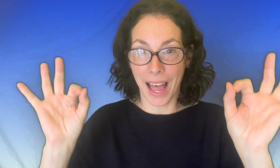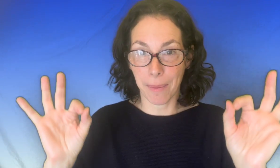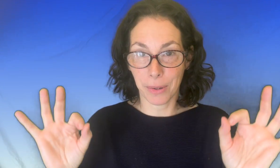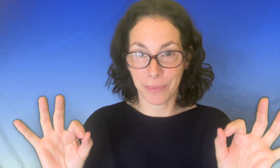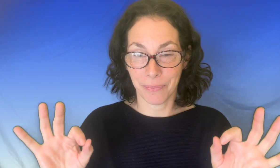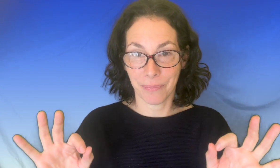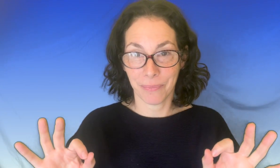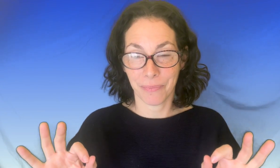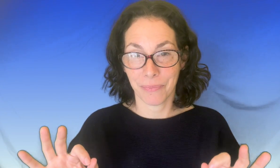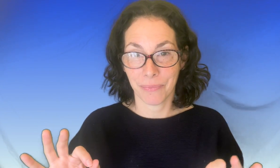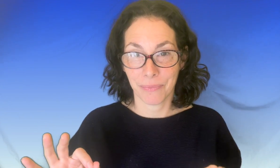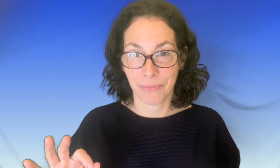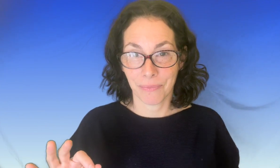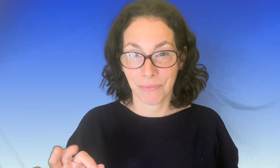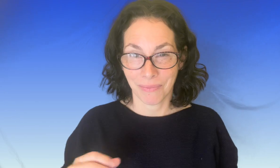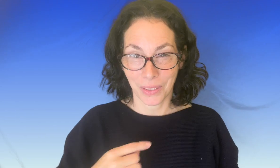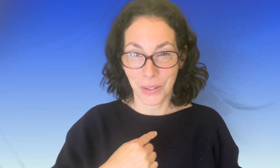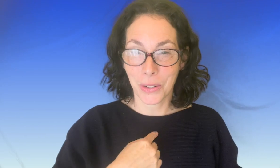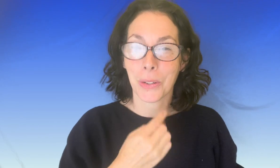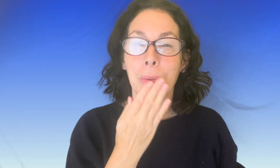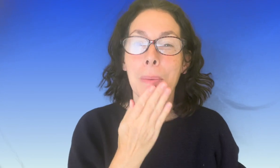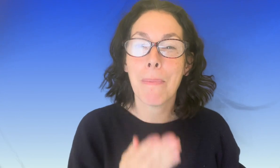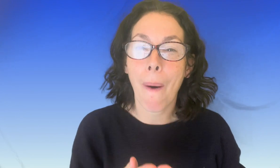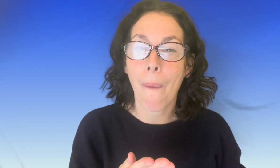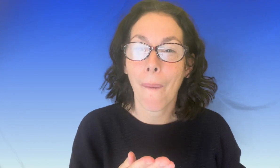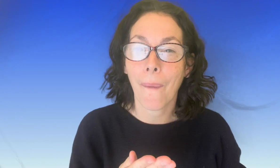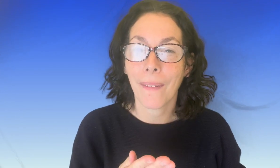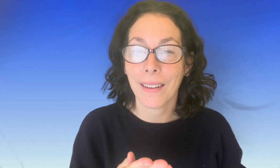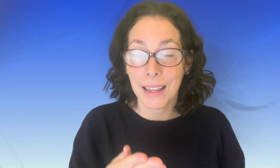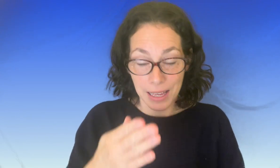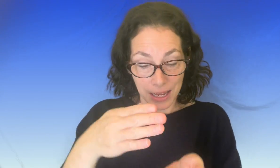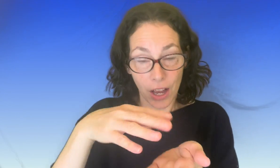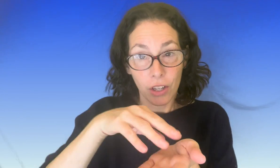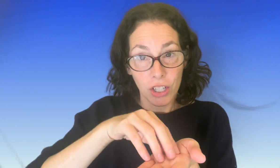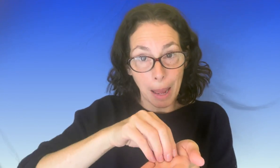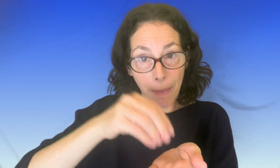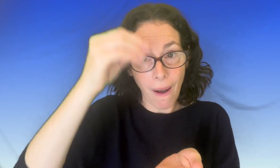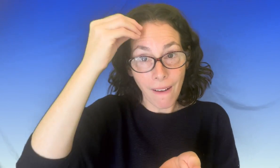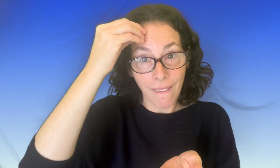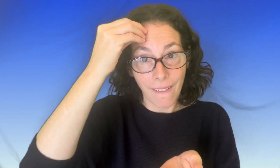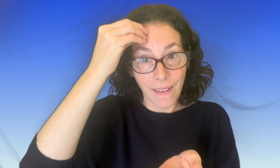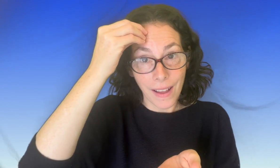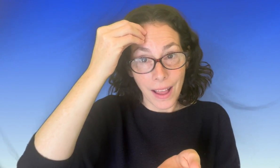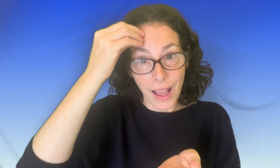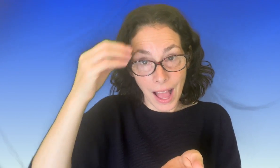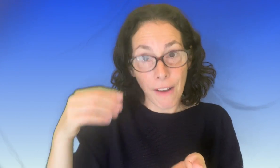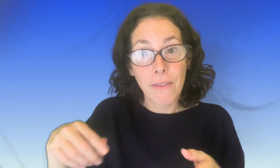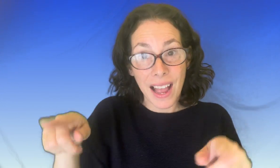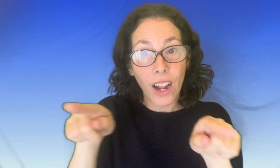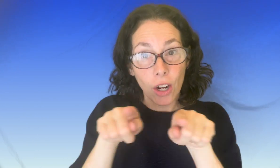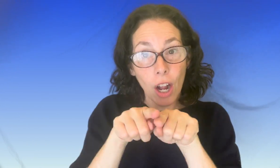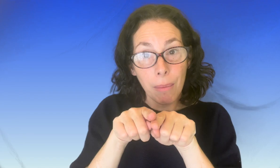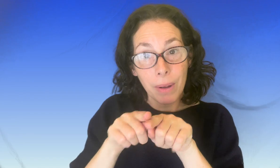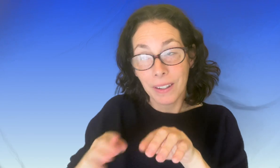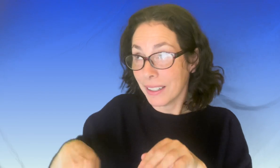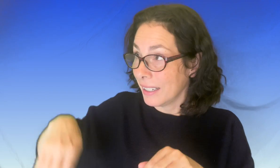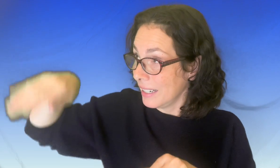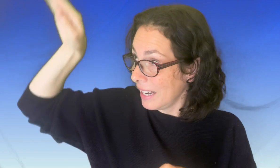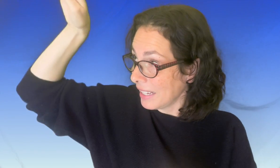je suis bon j'apprends à faire comme les